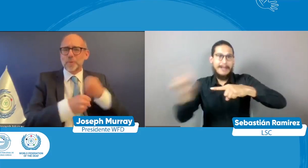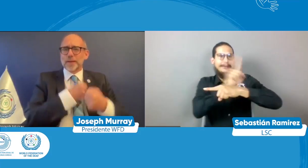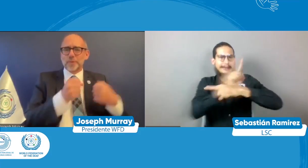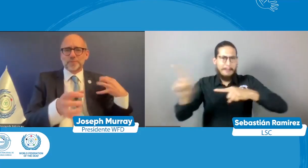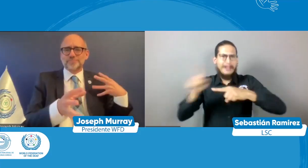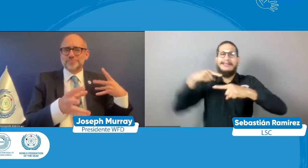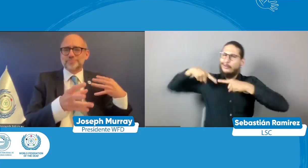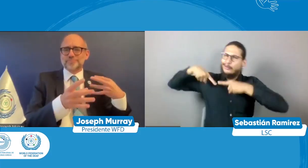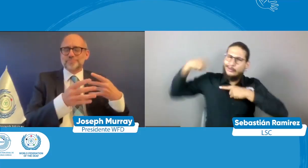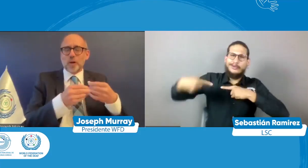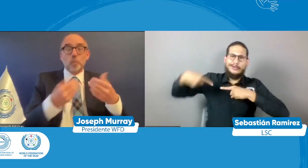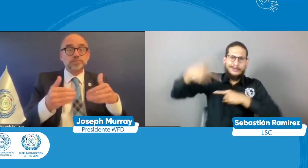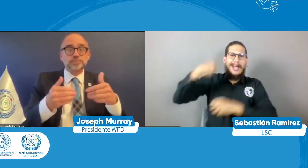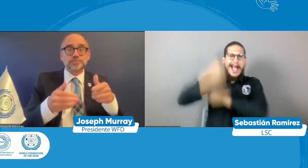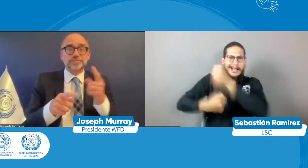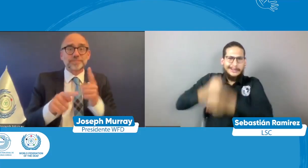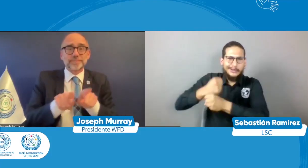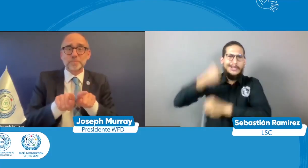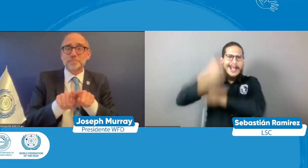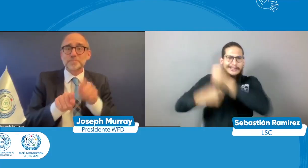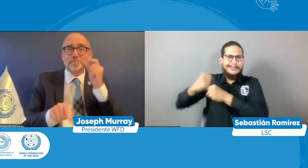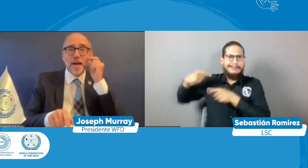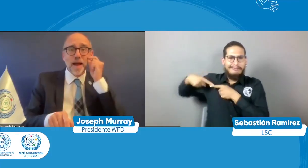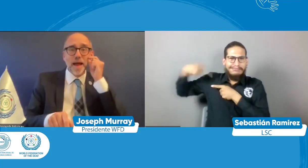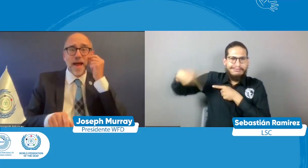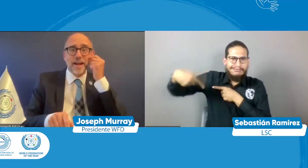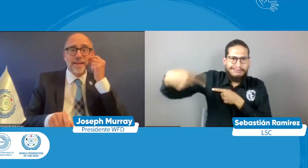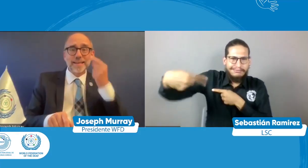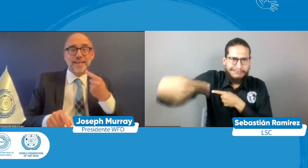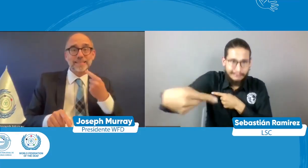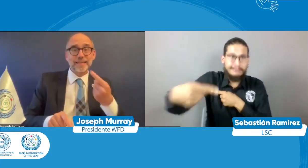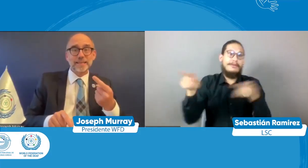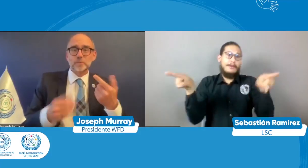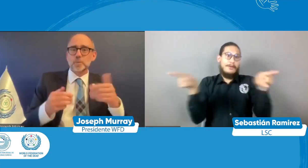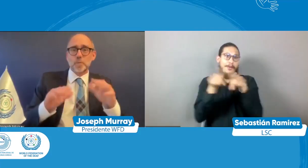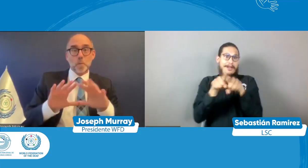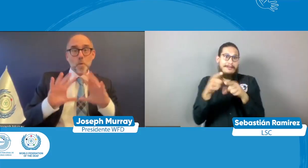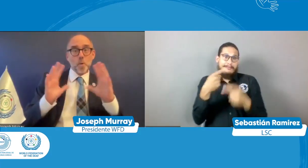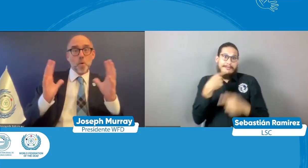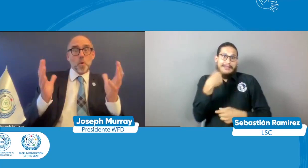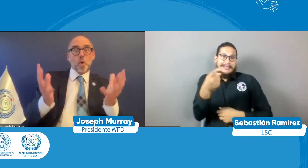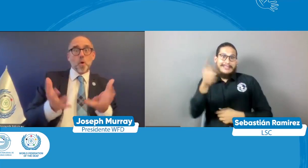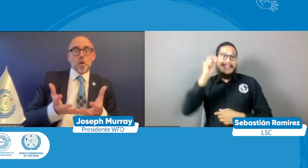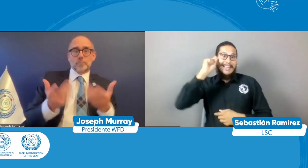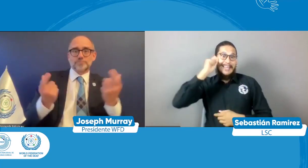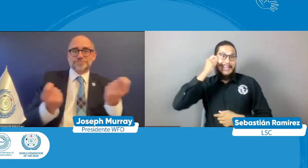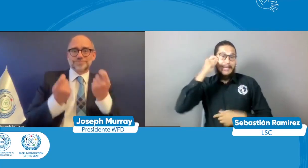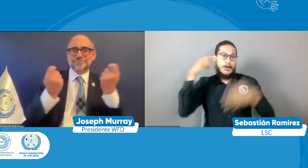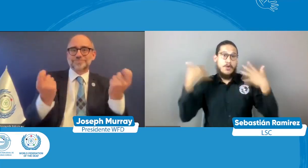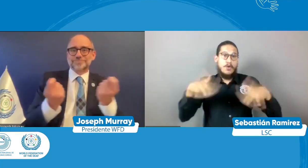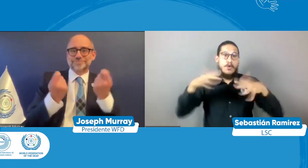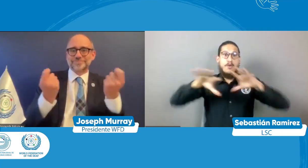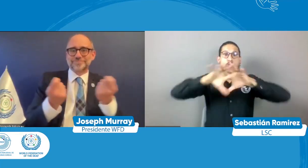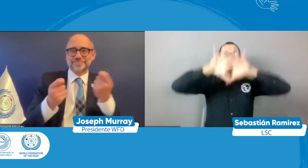nuestros derechos en todo este tema político la hemos venido desarrollando durante muchos años desde ese momento